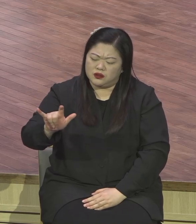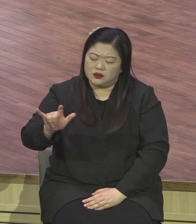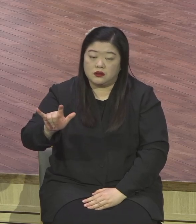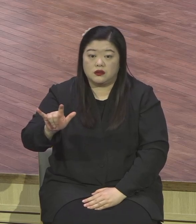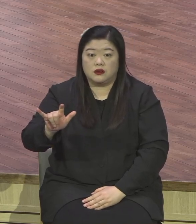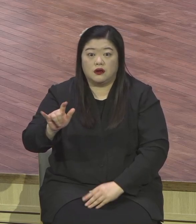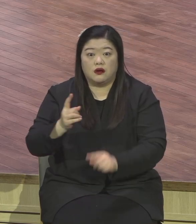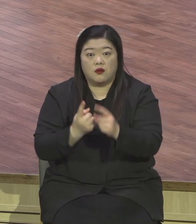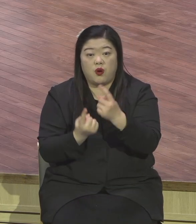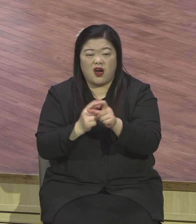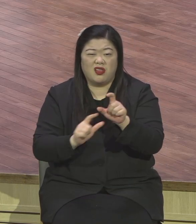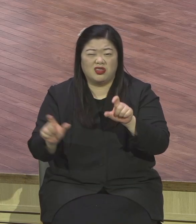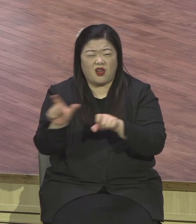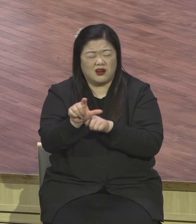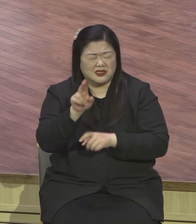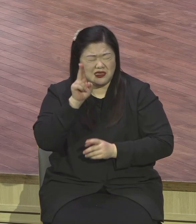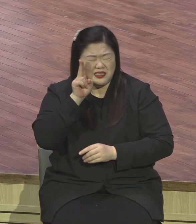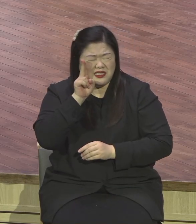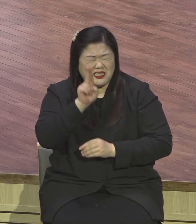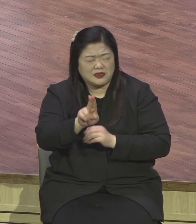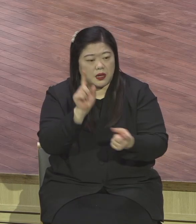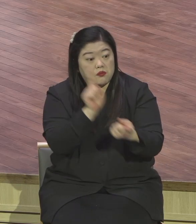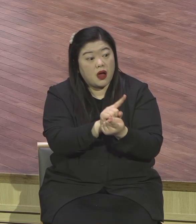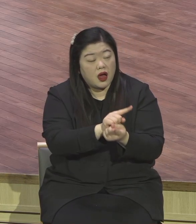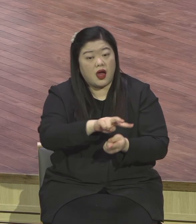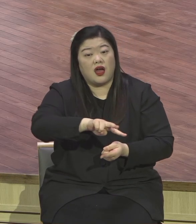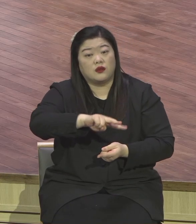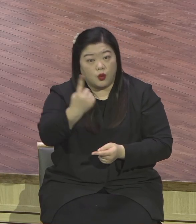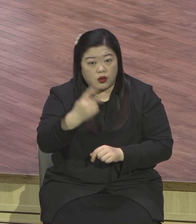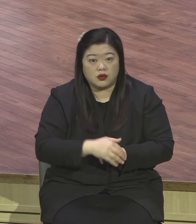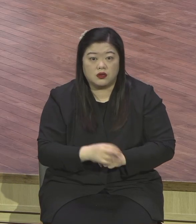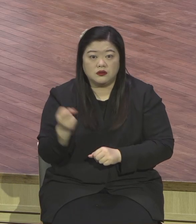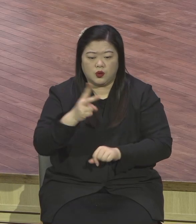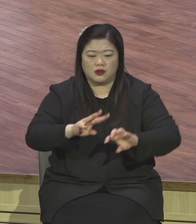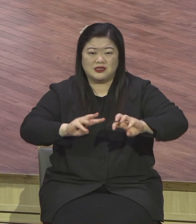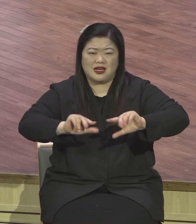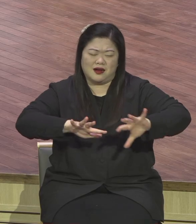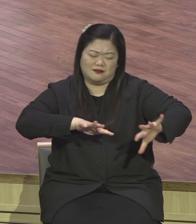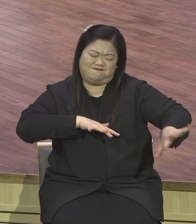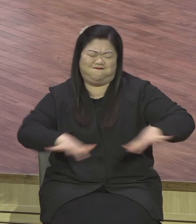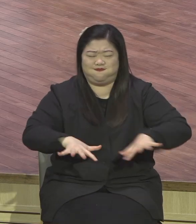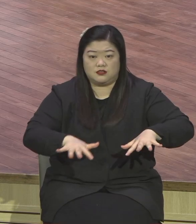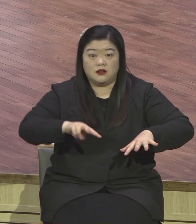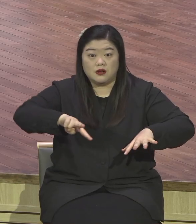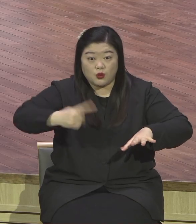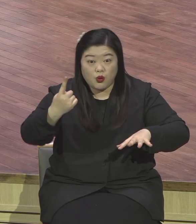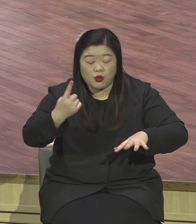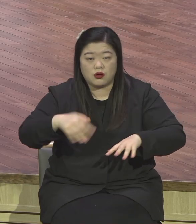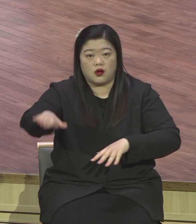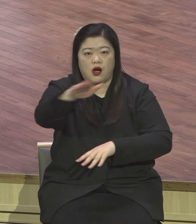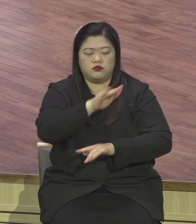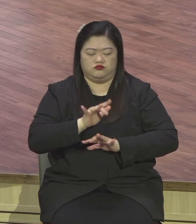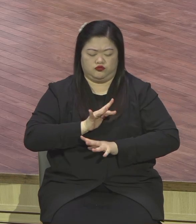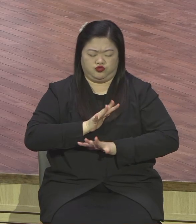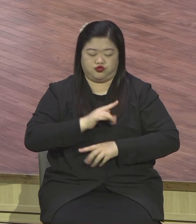온 세상이 뒤집어지는 지진이 일어난다 할지라도 나는 두려워하지 아니하려다.